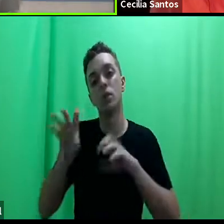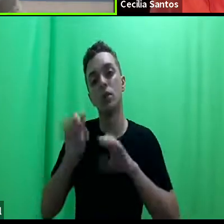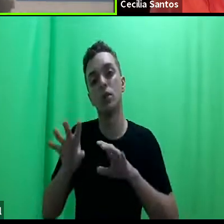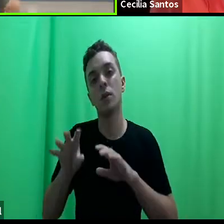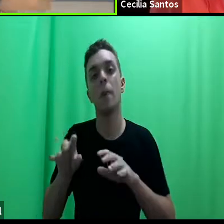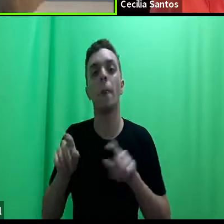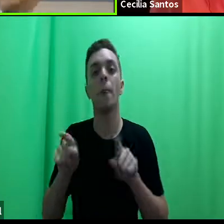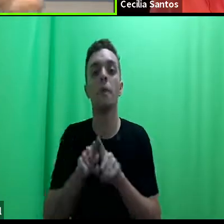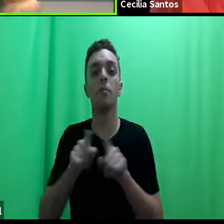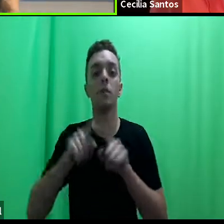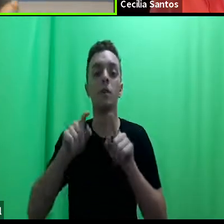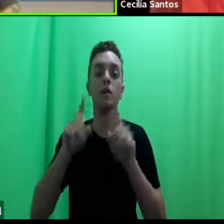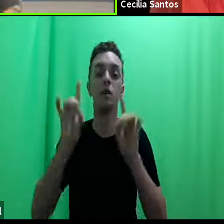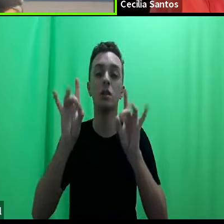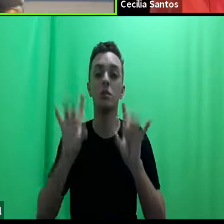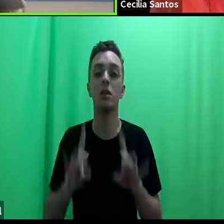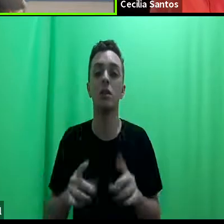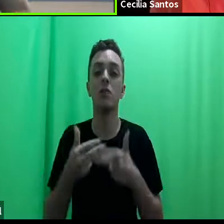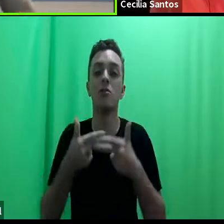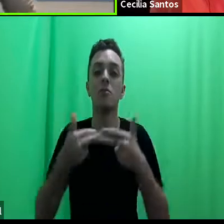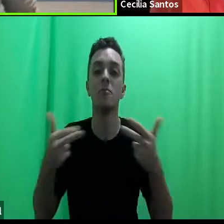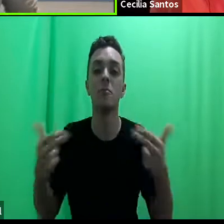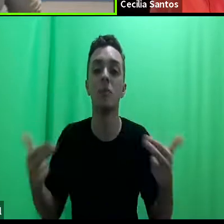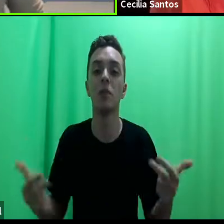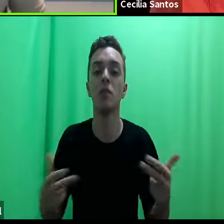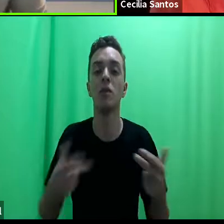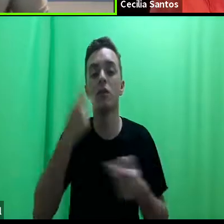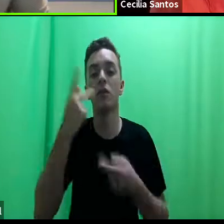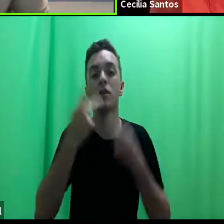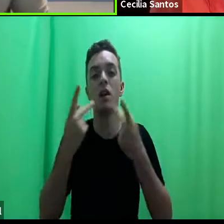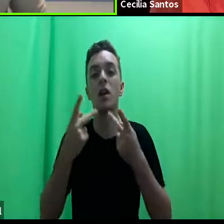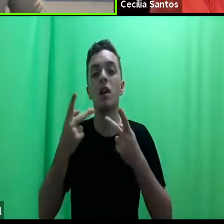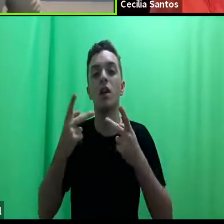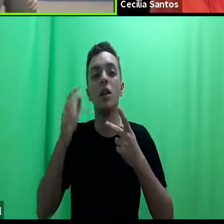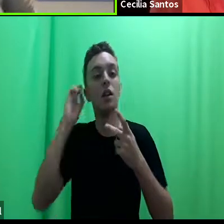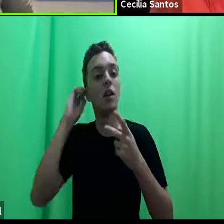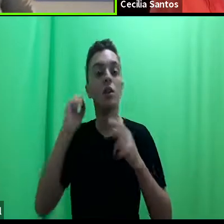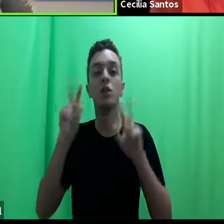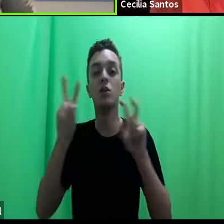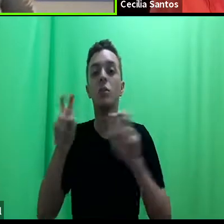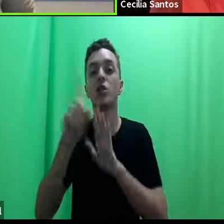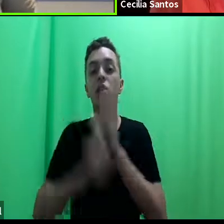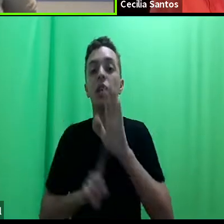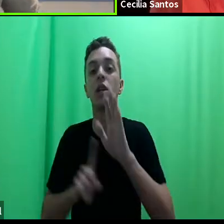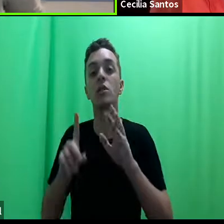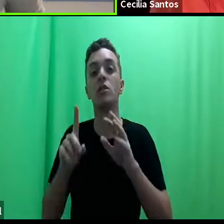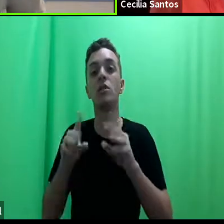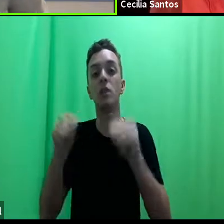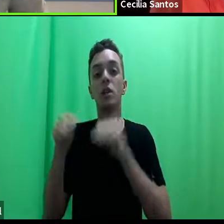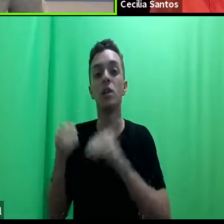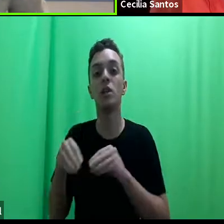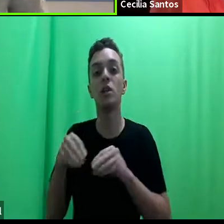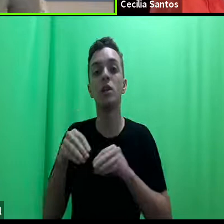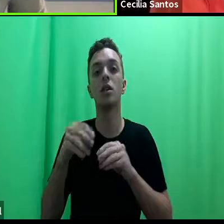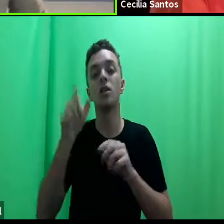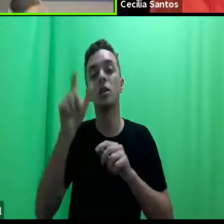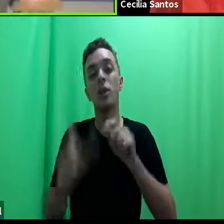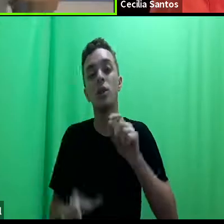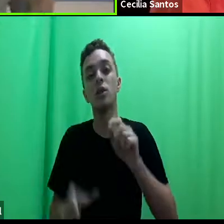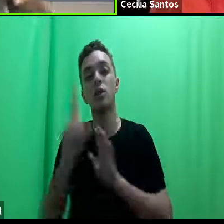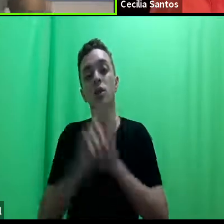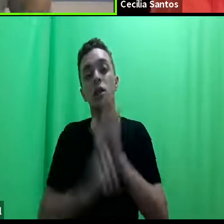especialmente, e aí uma série de atuações com direitos dos migrantes, direitos das pessoas encarceradas,